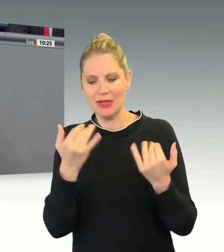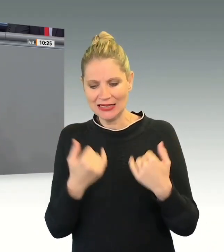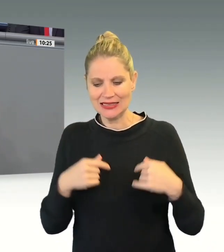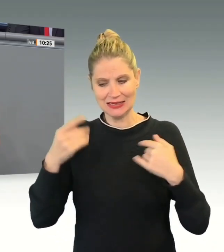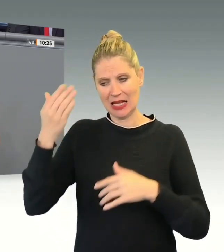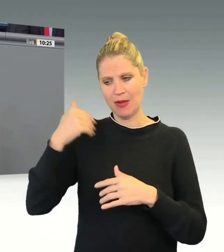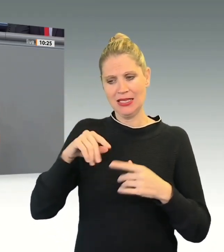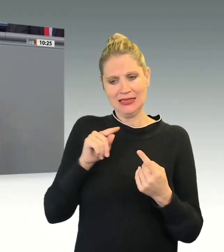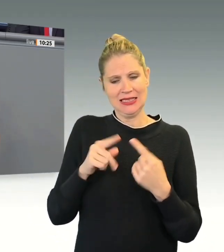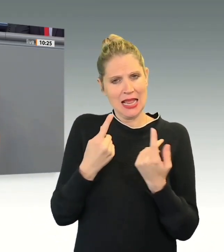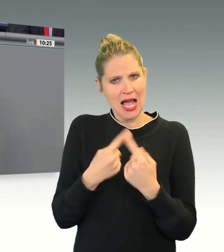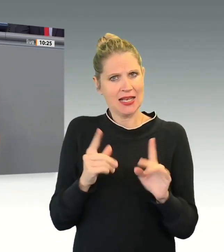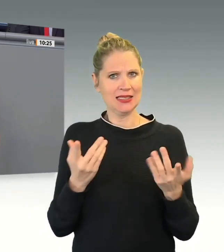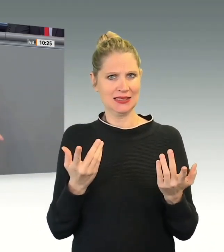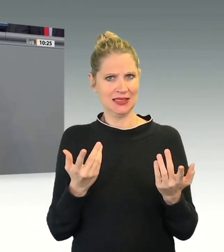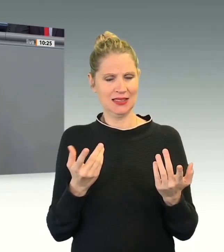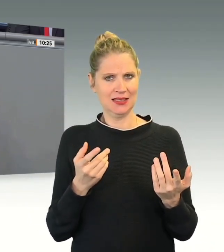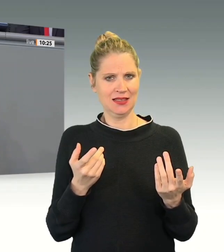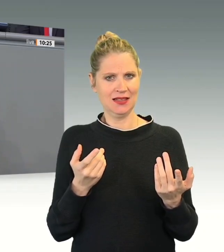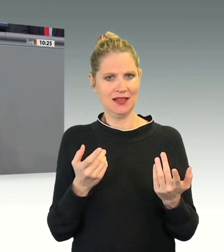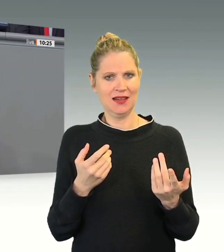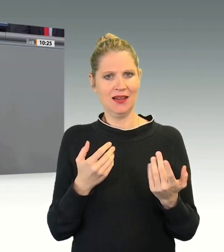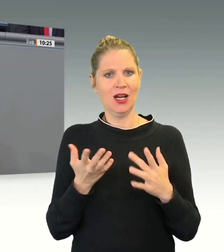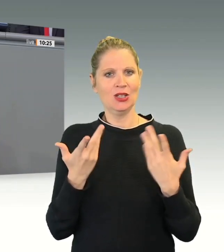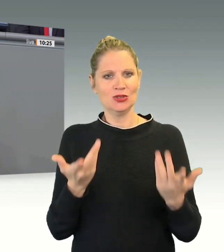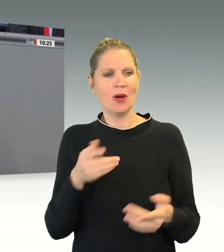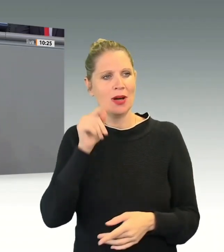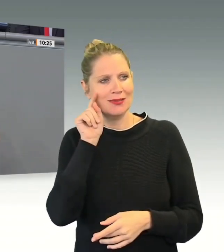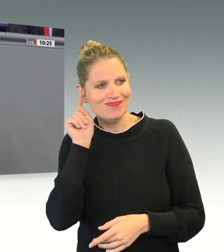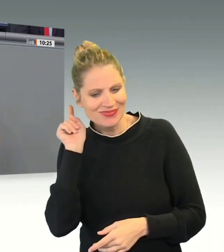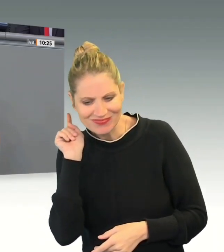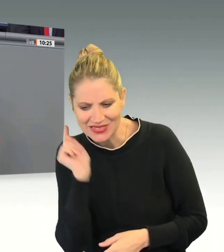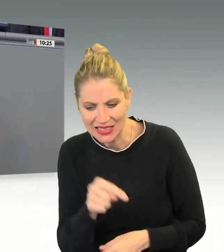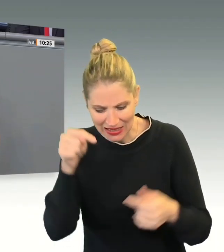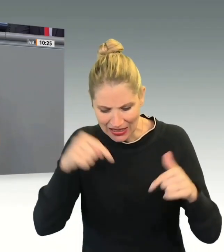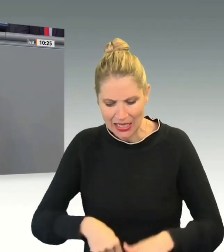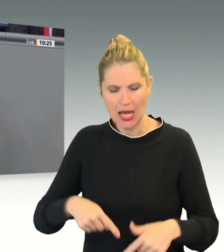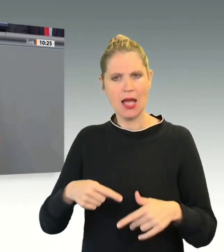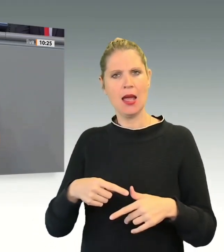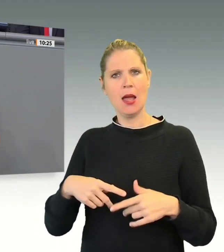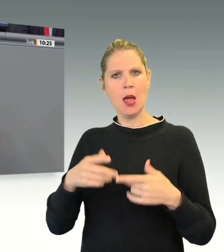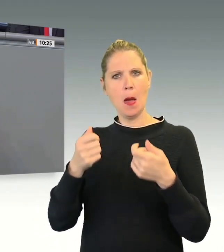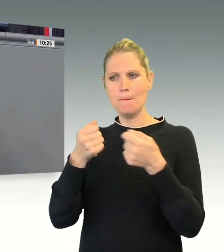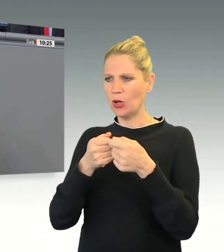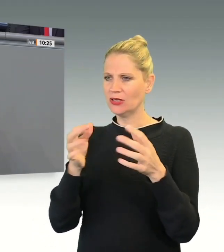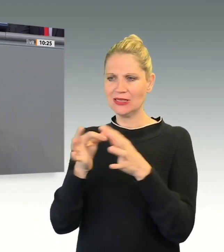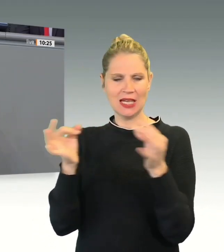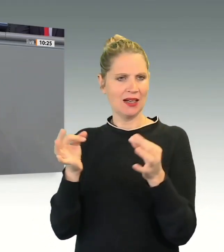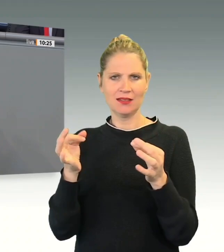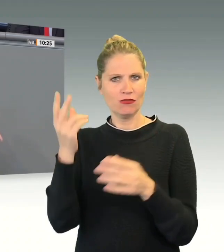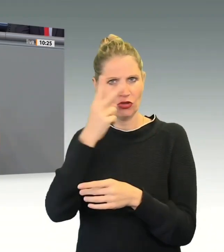auf Landesebene weitestgehend verstanden hat. Sie im Bundestag haben es aber nicht verstanden. Man kann sehr wohl